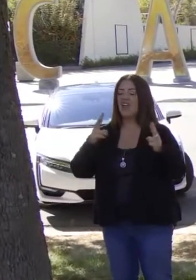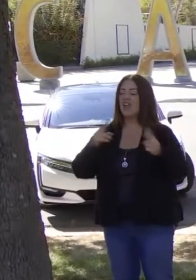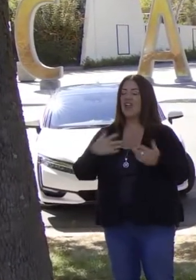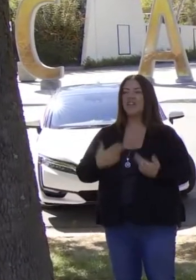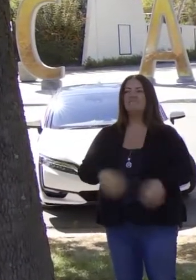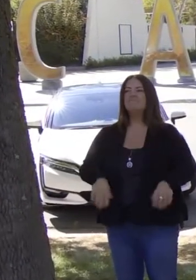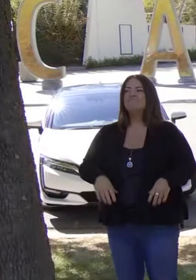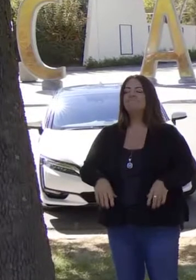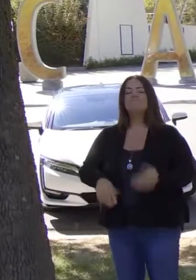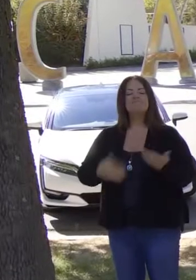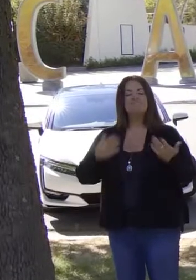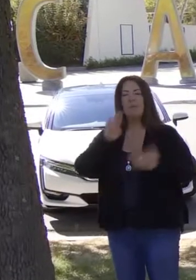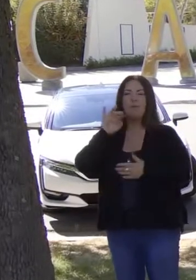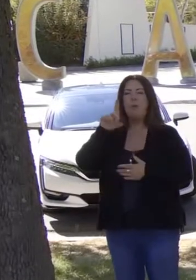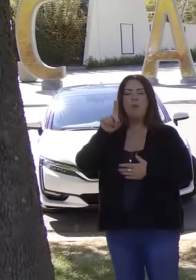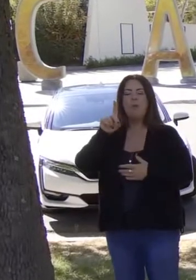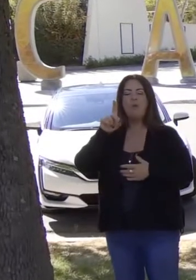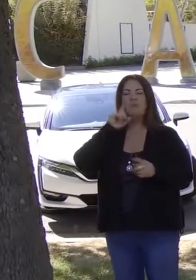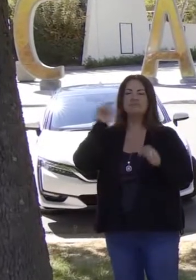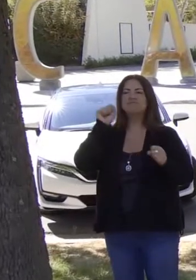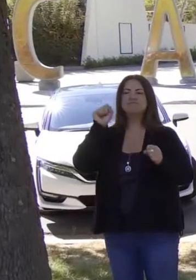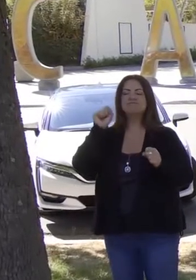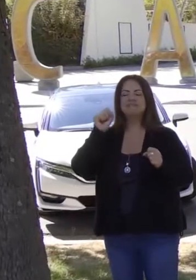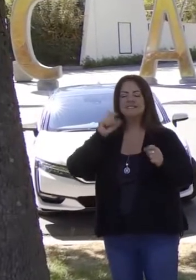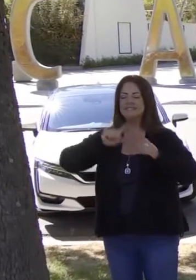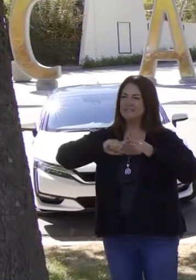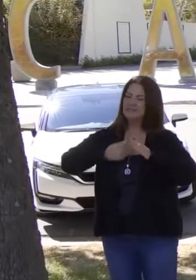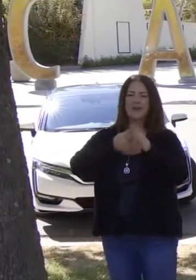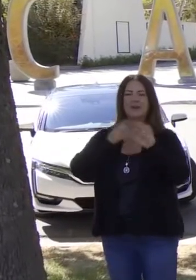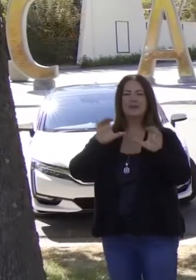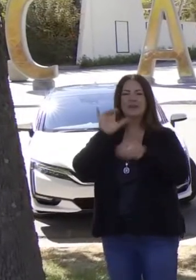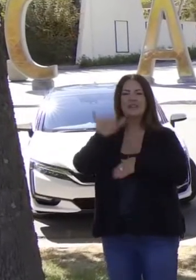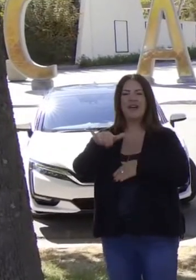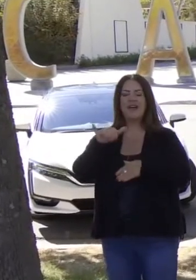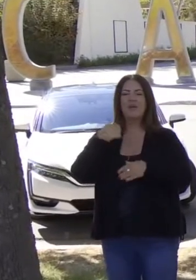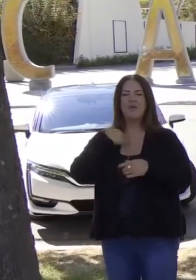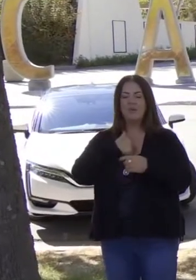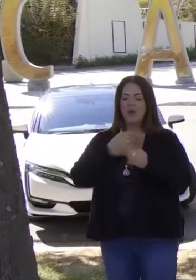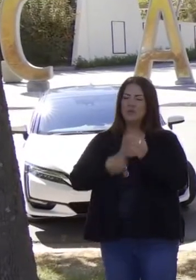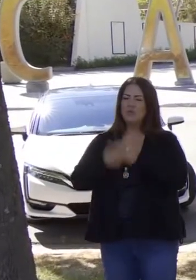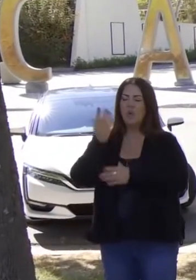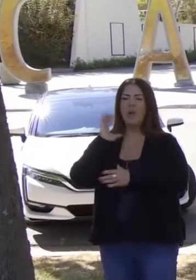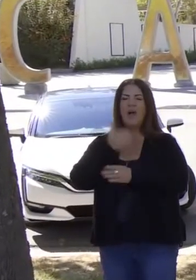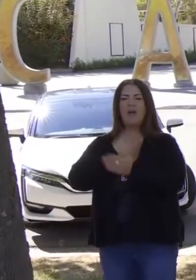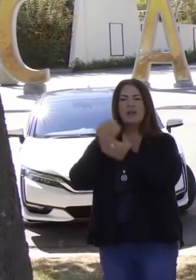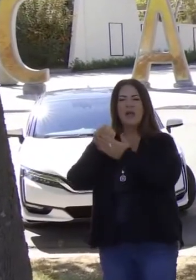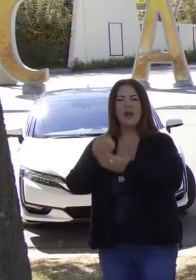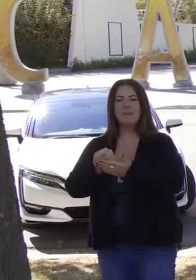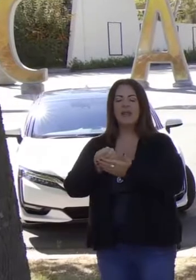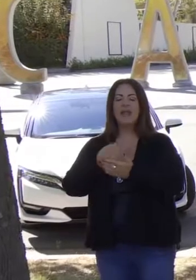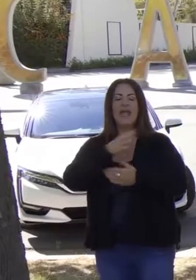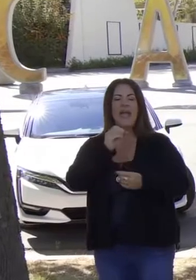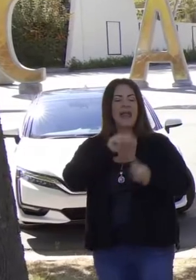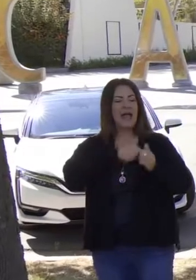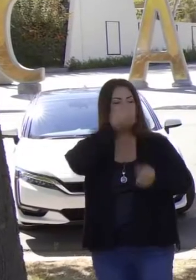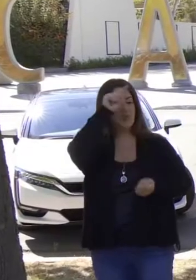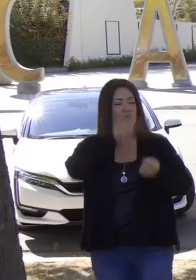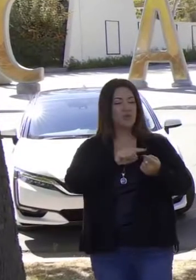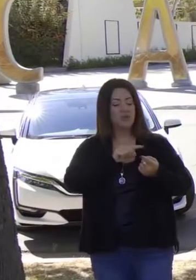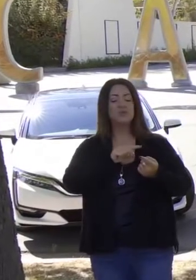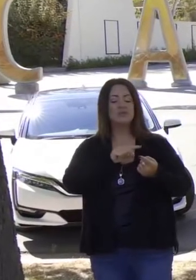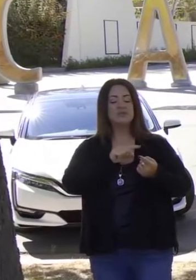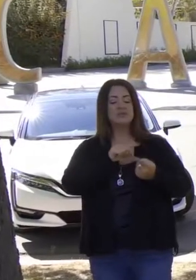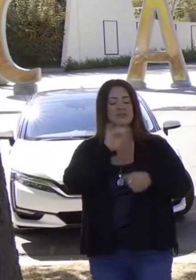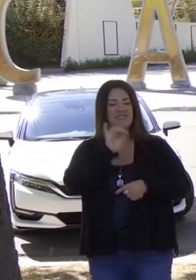paso audaz hacia el frente de tomar como objetivo la economía respecto a emisiones. Y